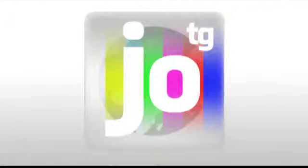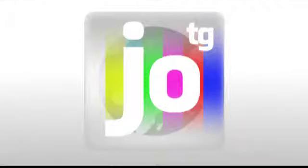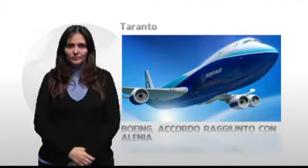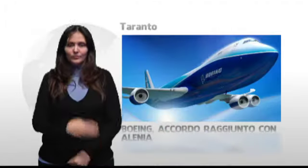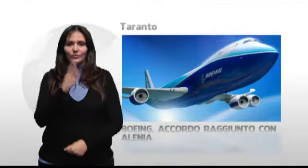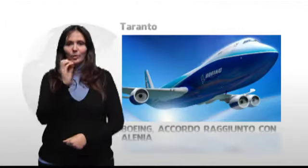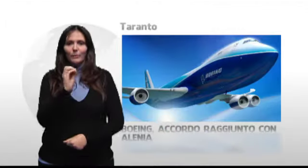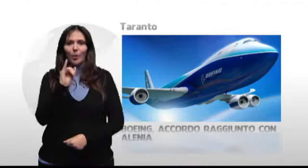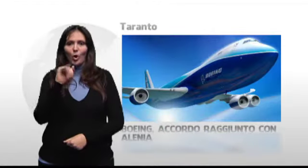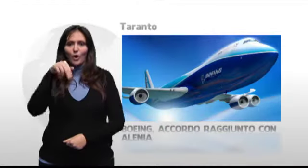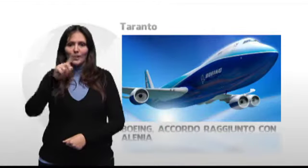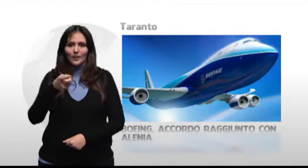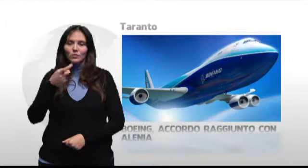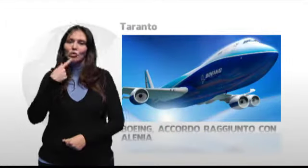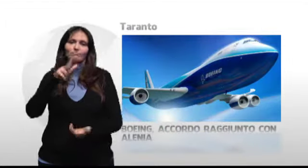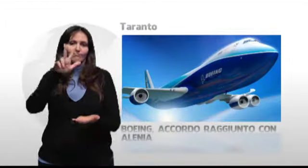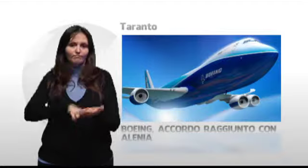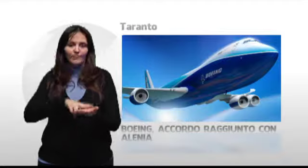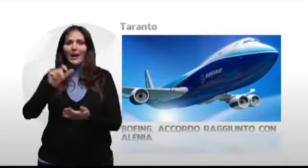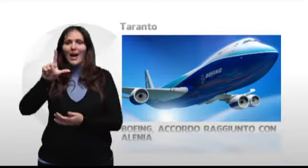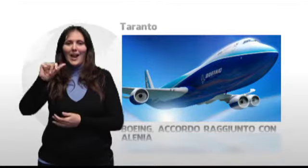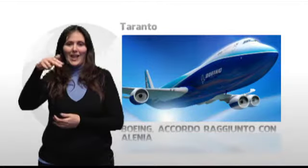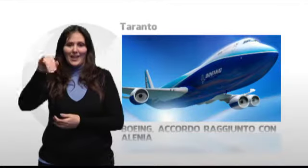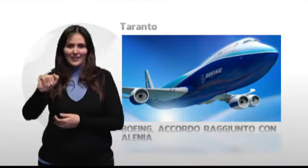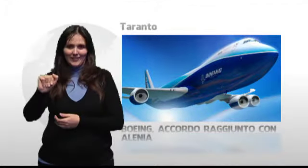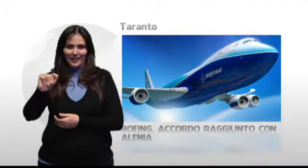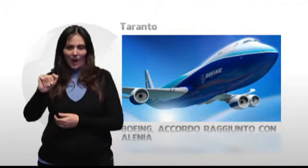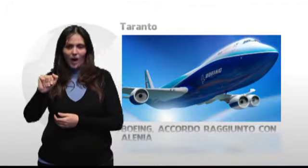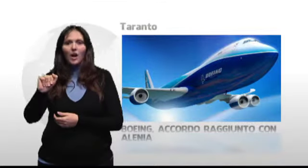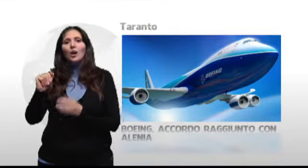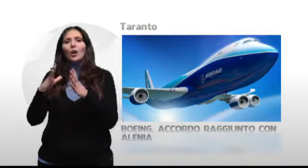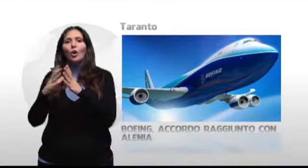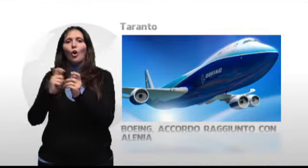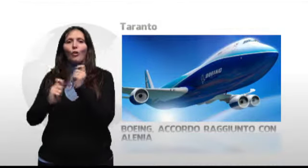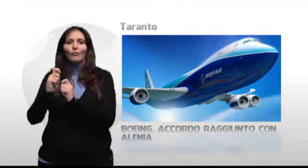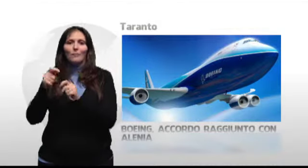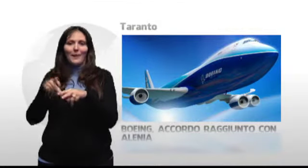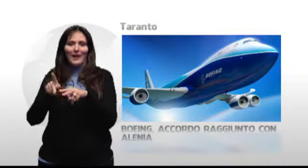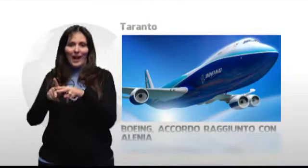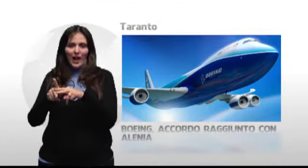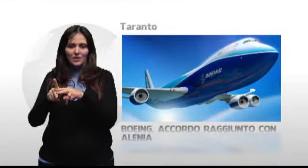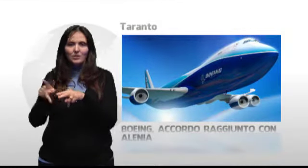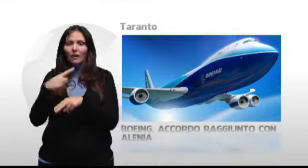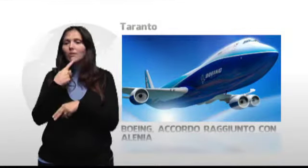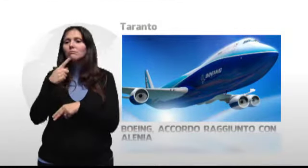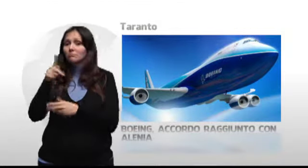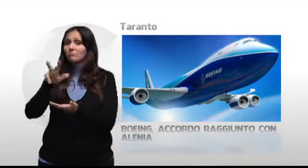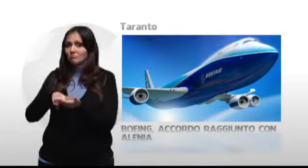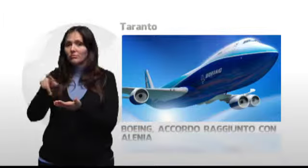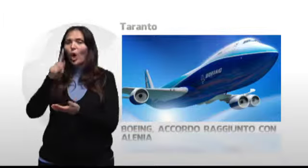Boeing ha confermato ad Alenia Ermacchi, società di fin meccanica, gli ordini relativi alla costruzione, presso gli